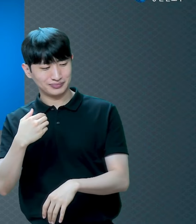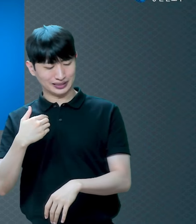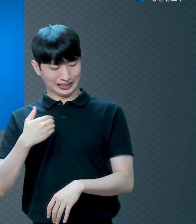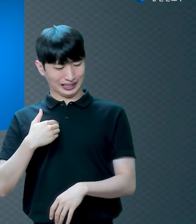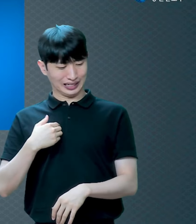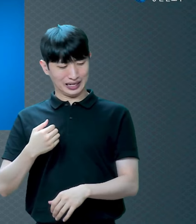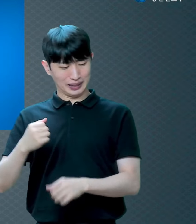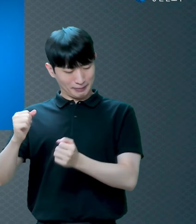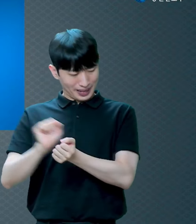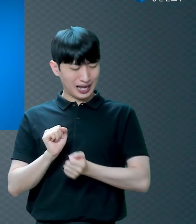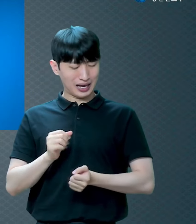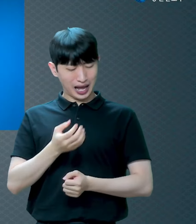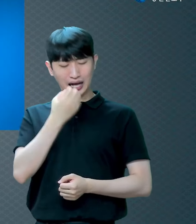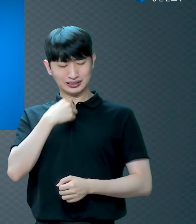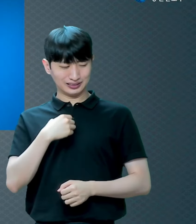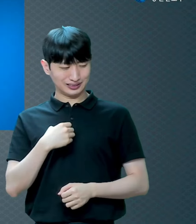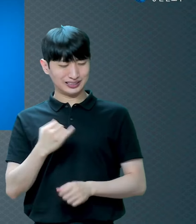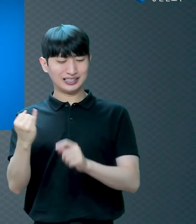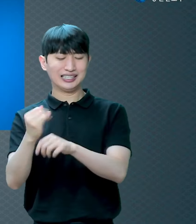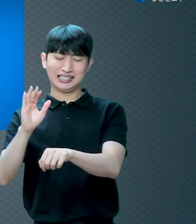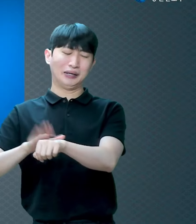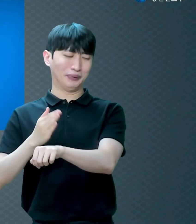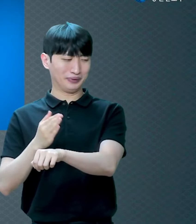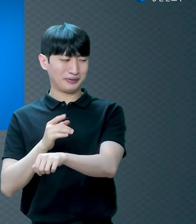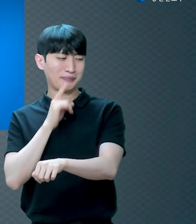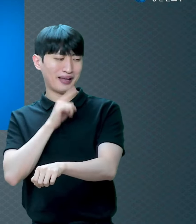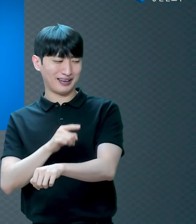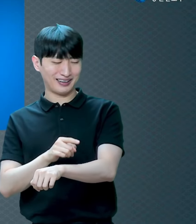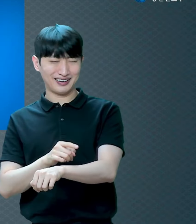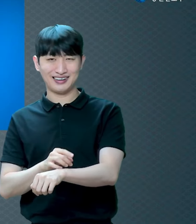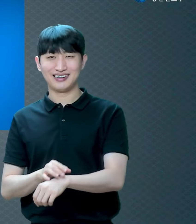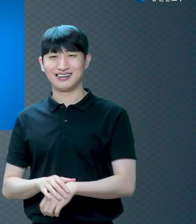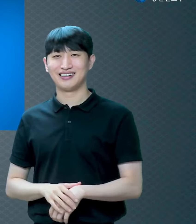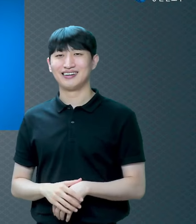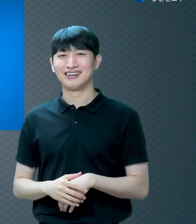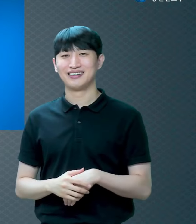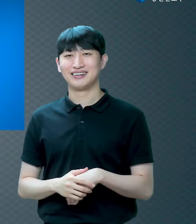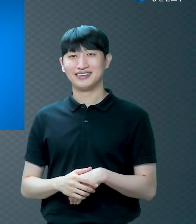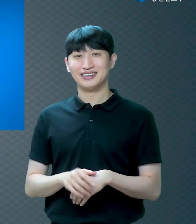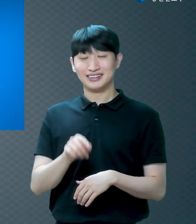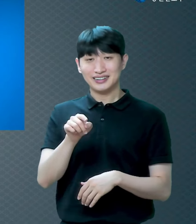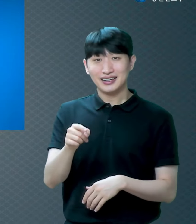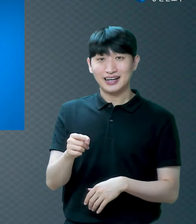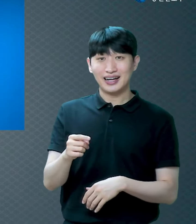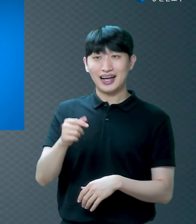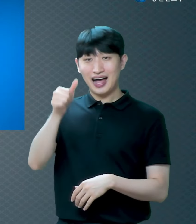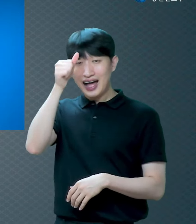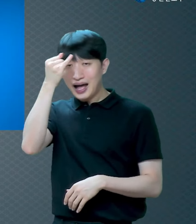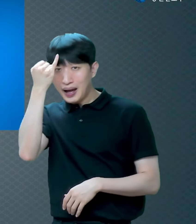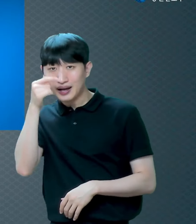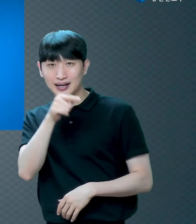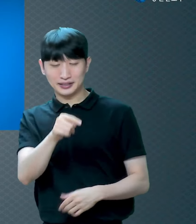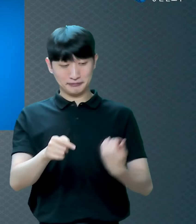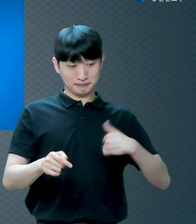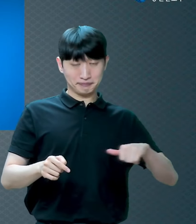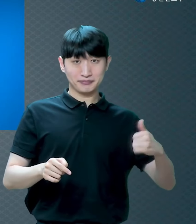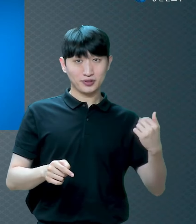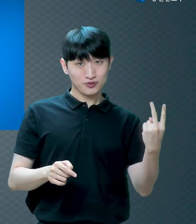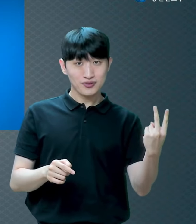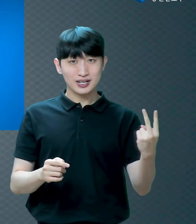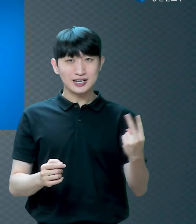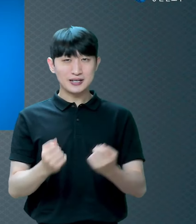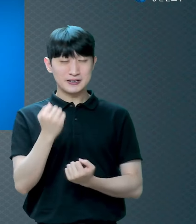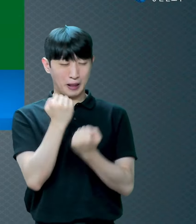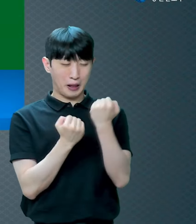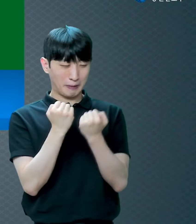그 선악과 사건 이야기를 쭉 해줬을 거예요 그런데 하나님이 에덴 동산에서 가인과